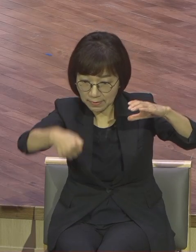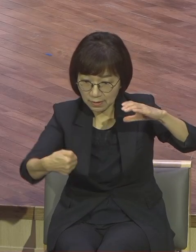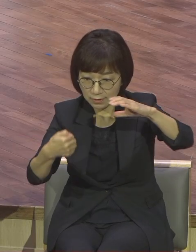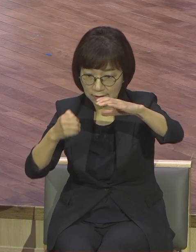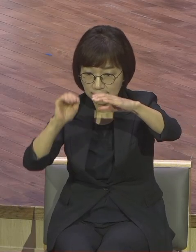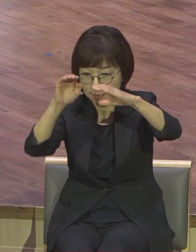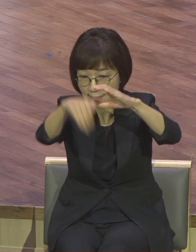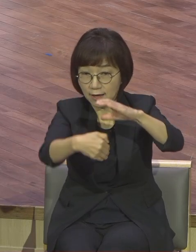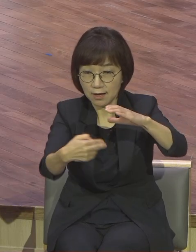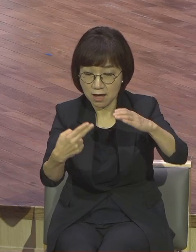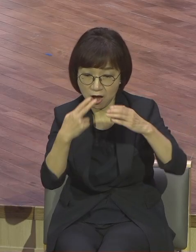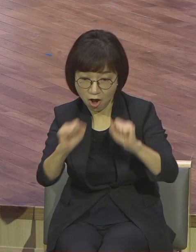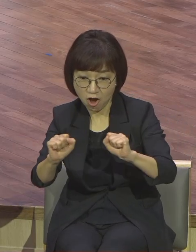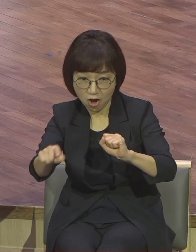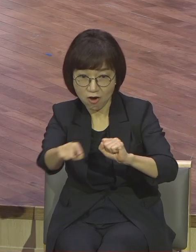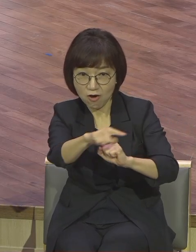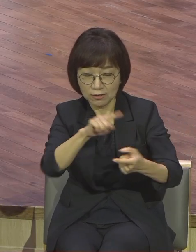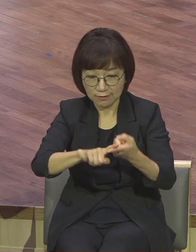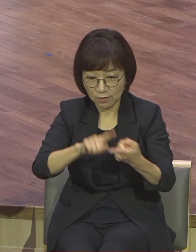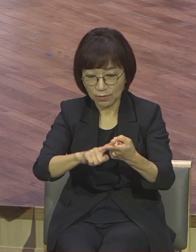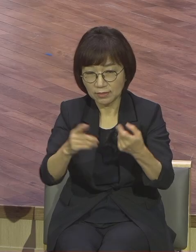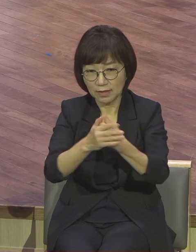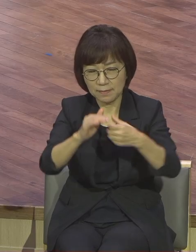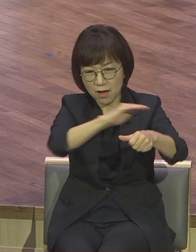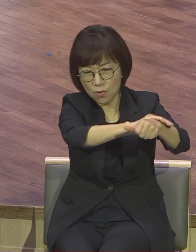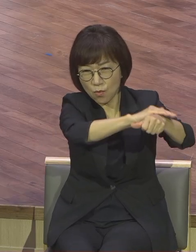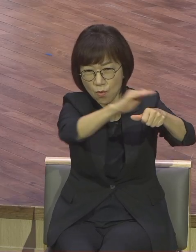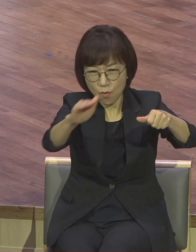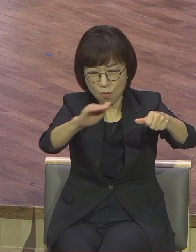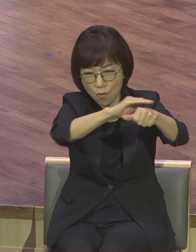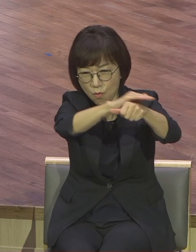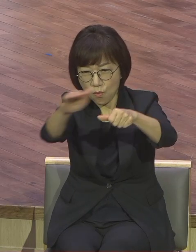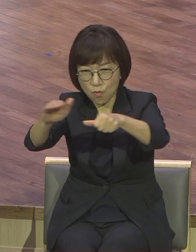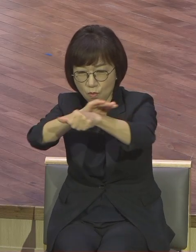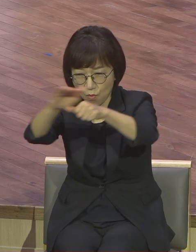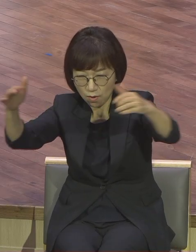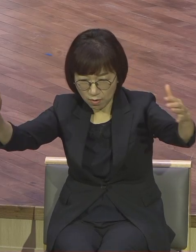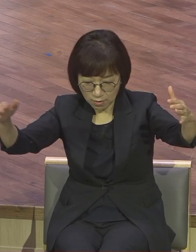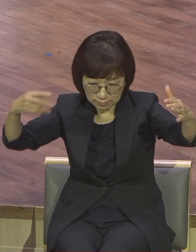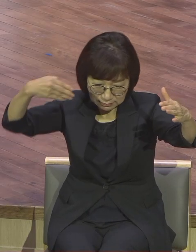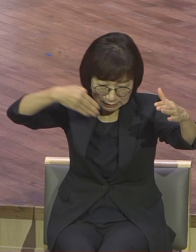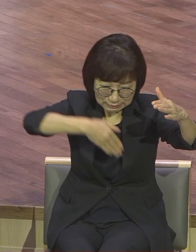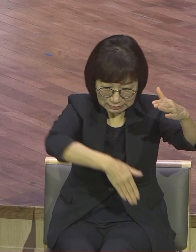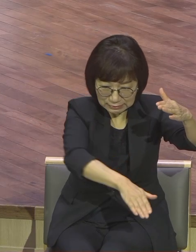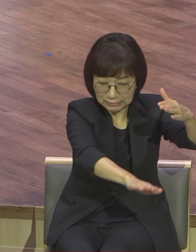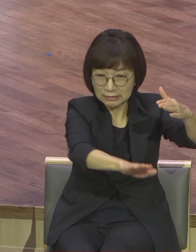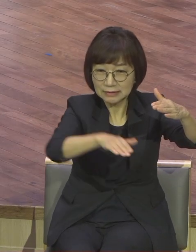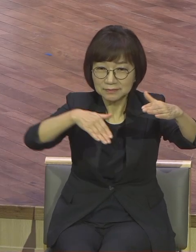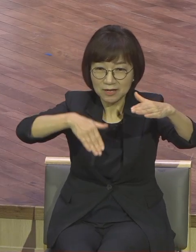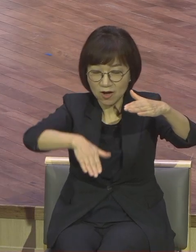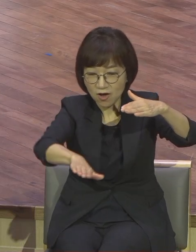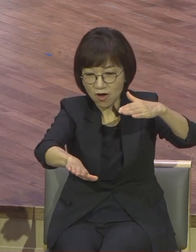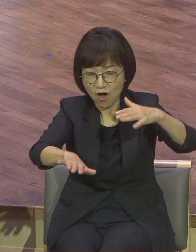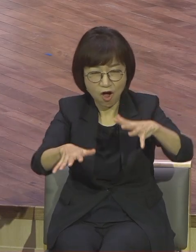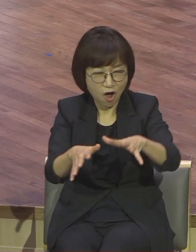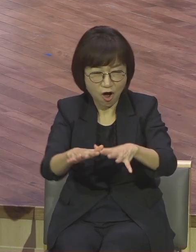묘지 밑에 공동묘지 밑에 한 사람씩만 들어가게 돼 들어가면 거미줄이라 어디어든지 몰라